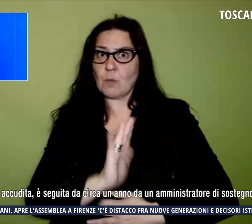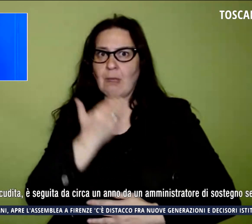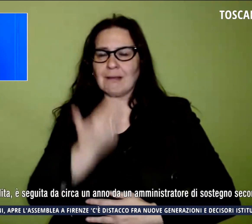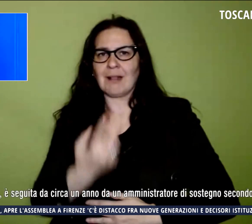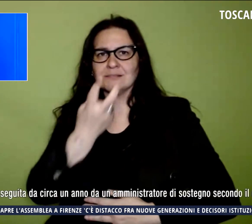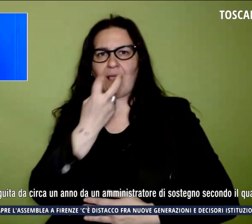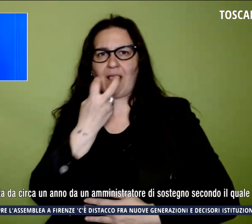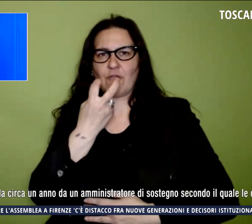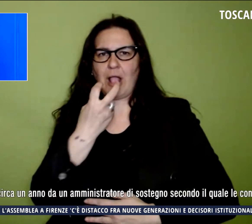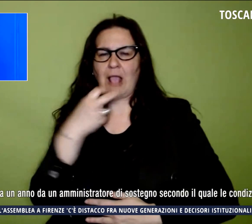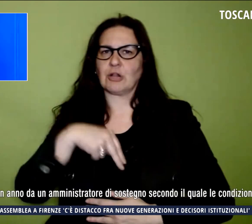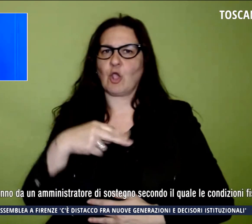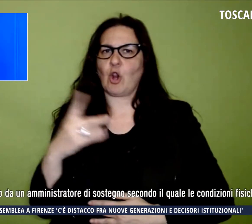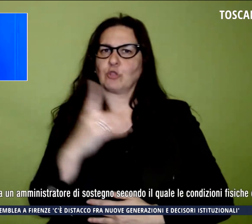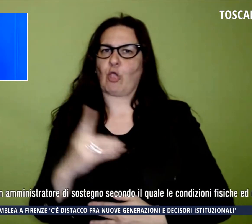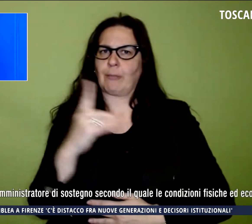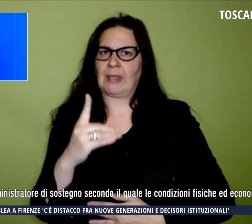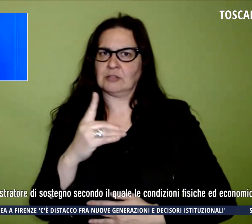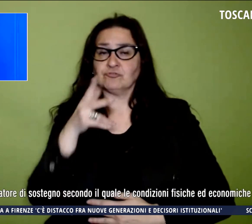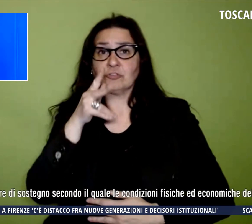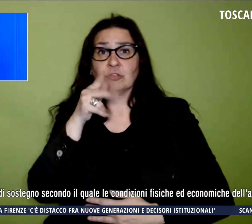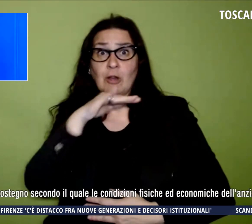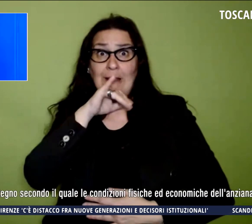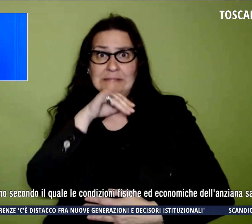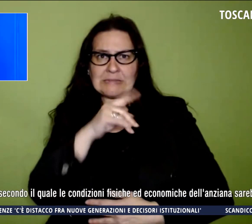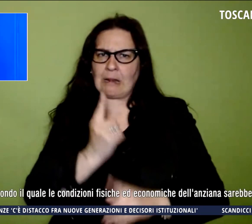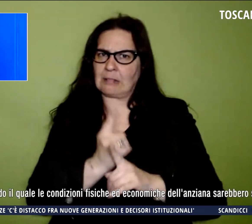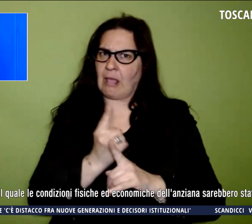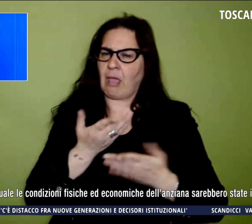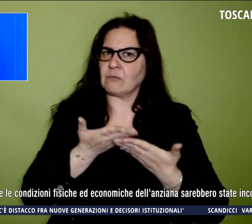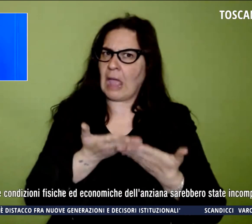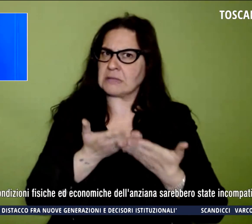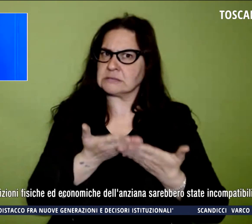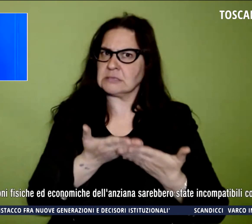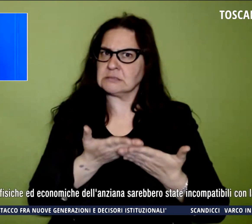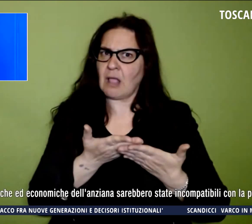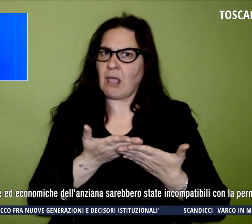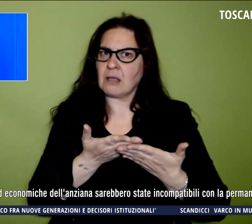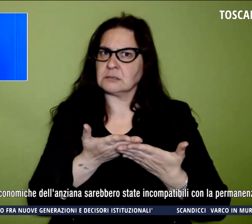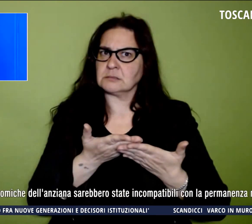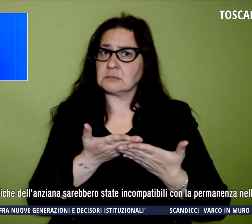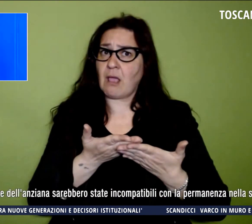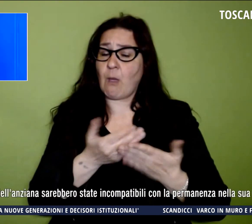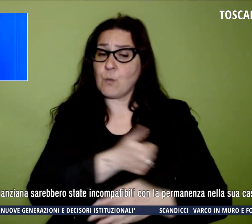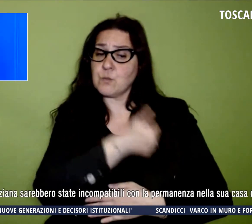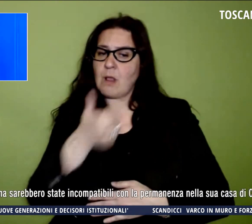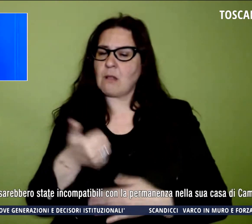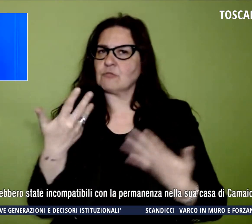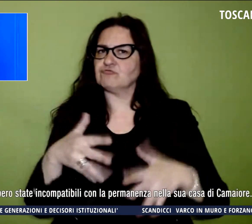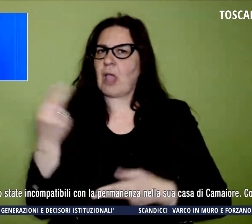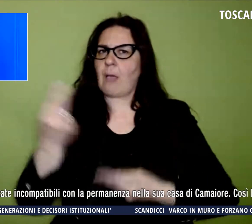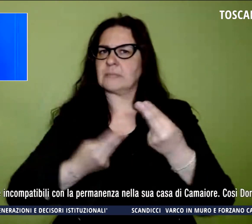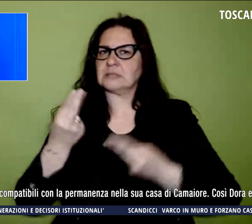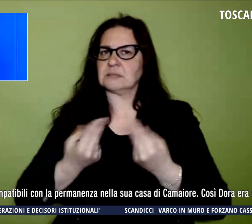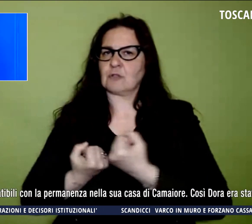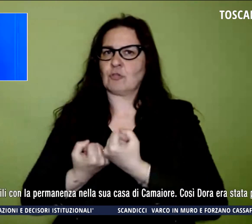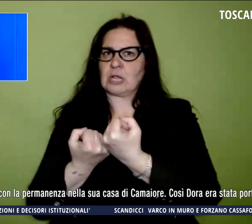Domenici. L'anziana, che ha bisogno di essere accudita, è seguita da circa un anno da un amministratore di